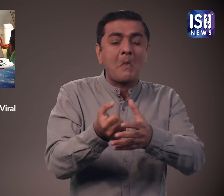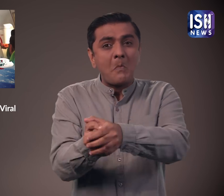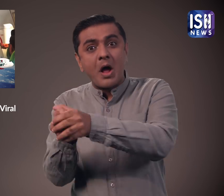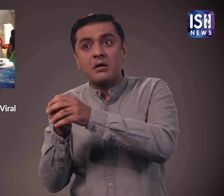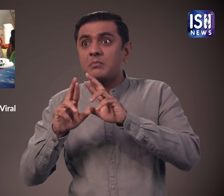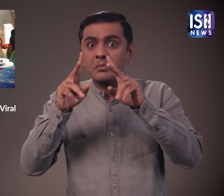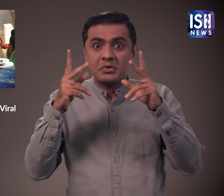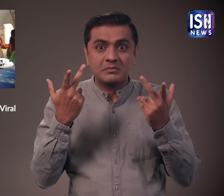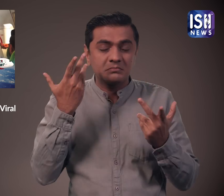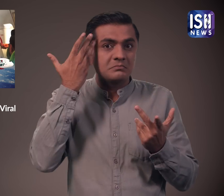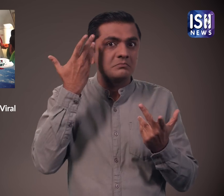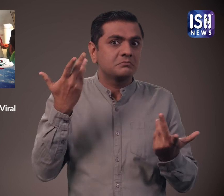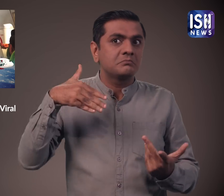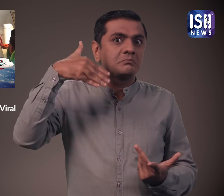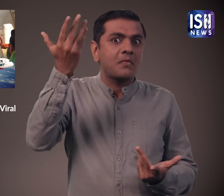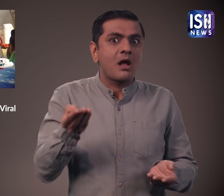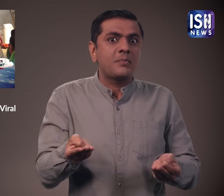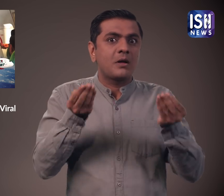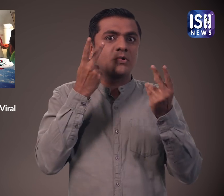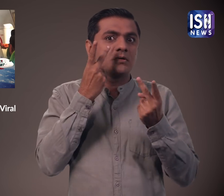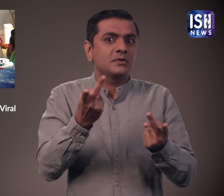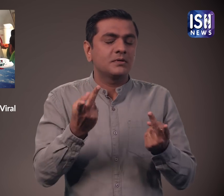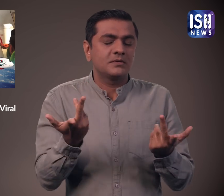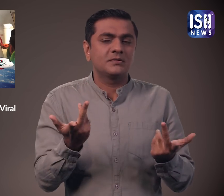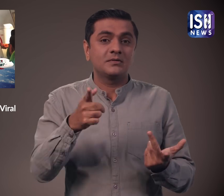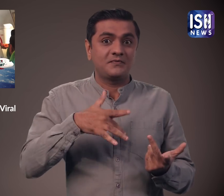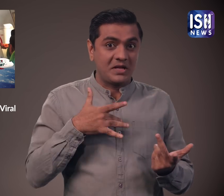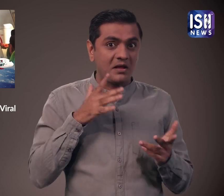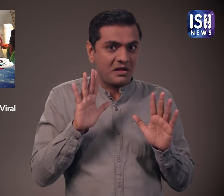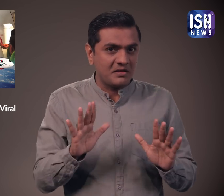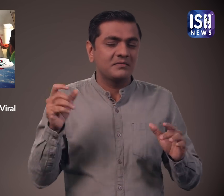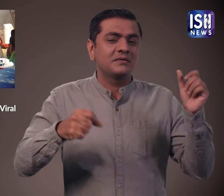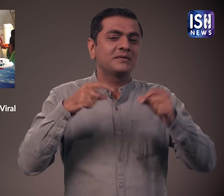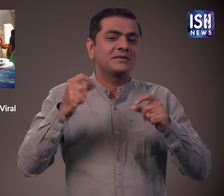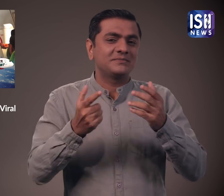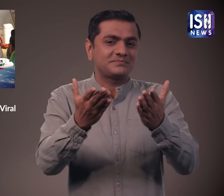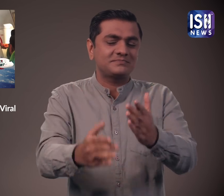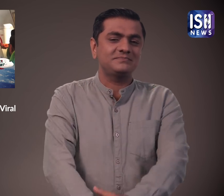और लोग विमान को नुकसान भी पहुचा सकते है क्या आप भी ऐसा ही मैसूस करते हैं हमें कमेंट्स में बताईए